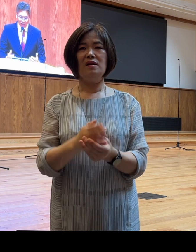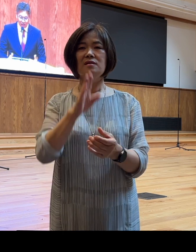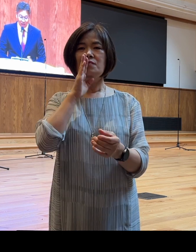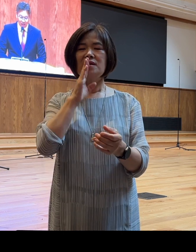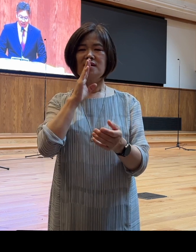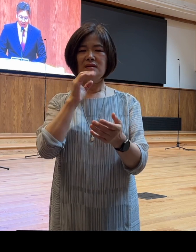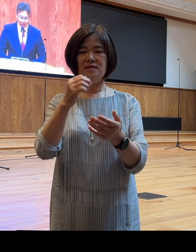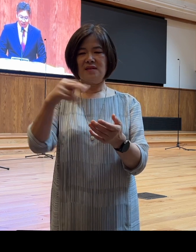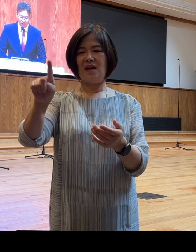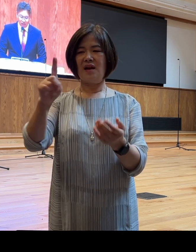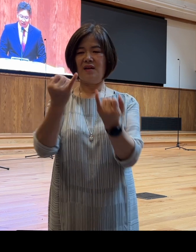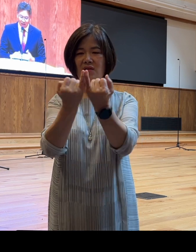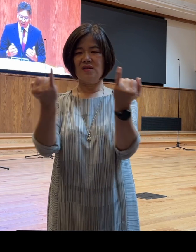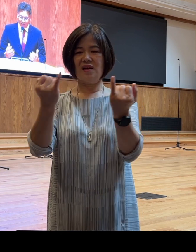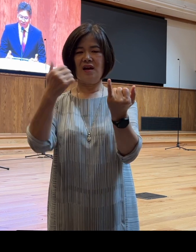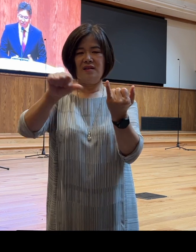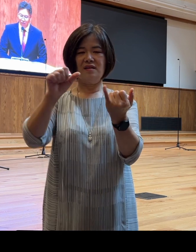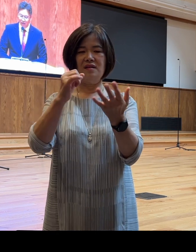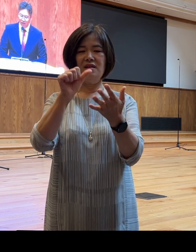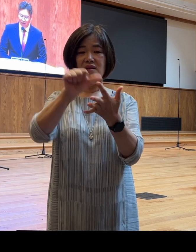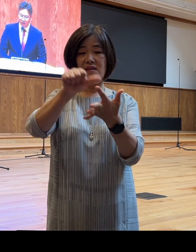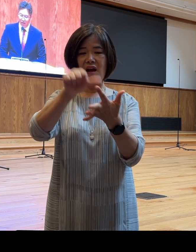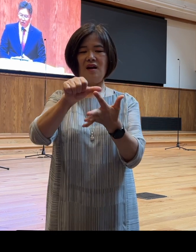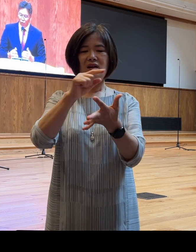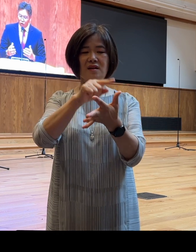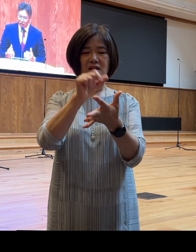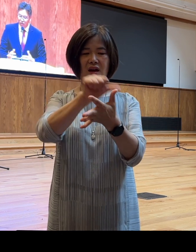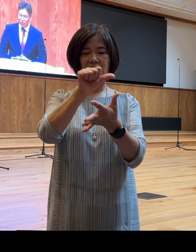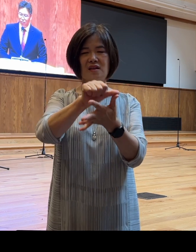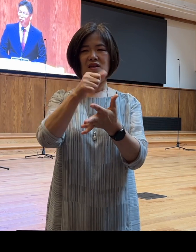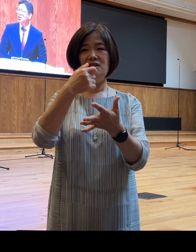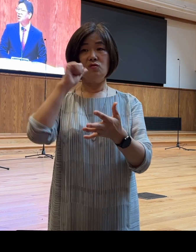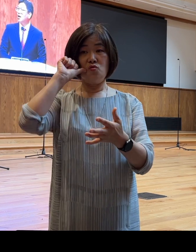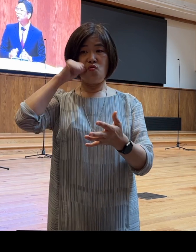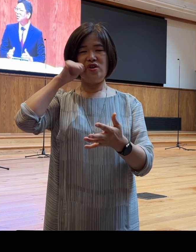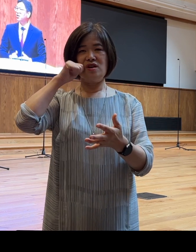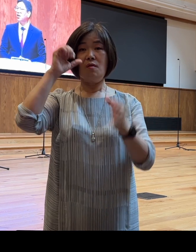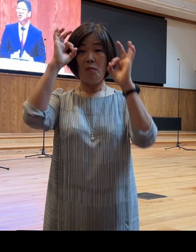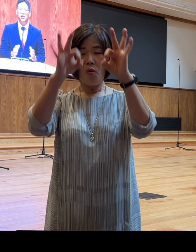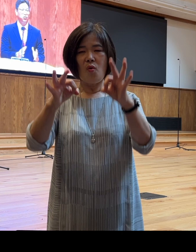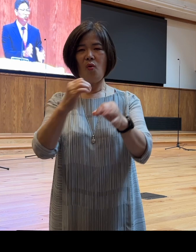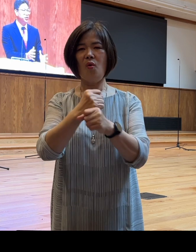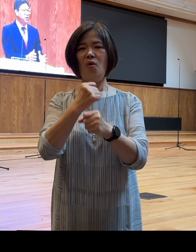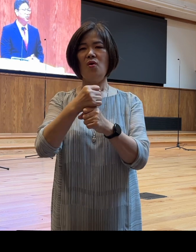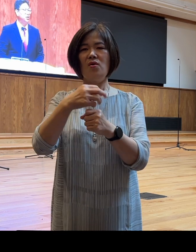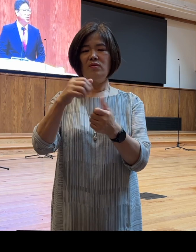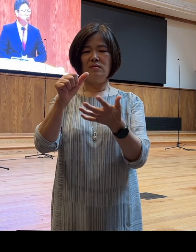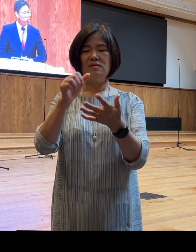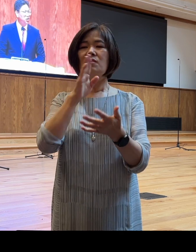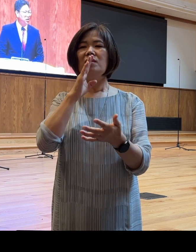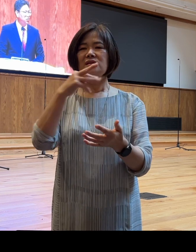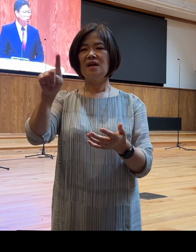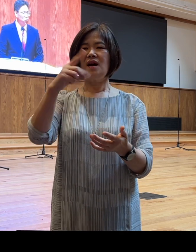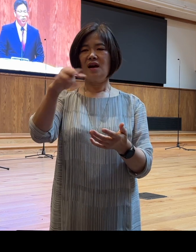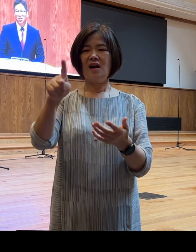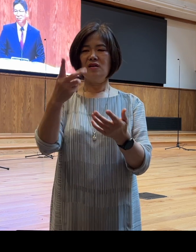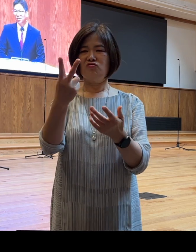이삭을 하갈의 아들 이스마엘이 놀리는 것을 보고 사라가 아브라함에게 이 두 사람을 쫓아내라고 요청하게 됩니다 그리고